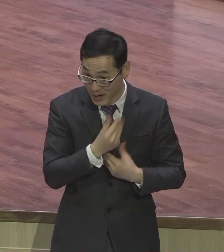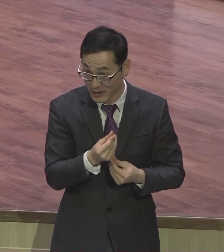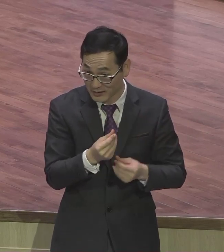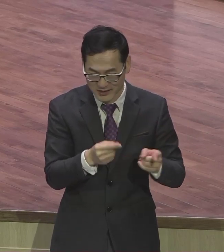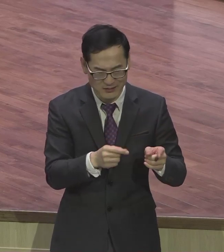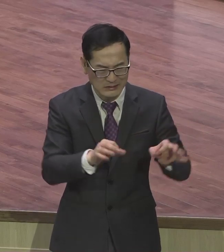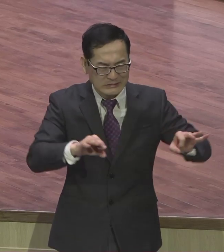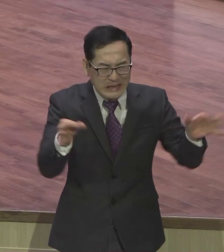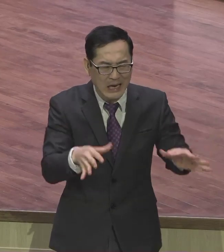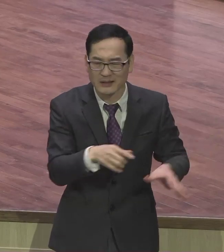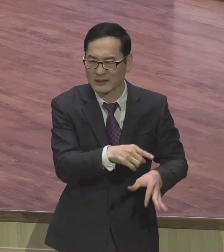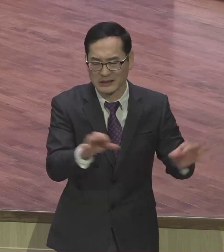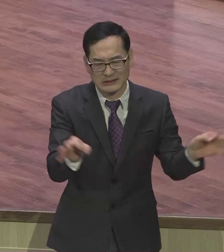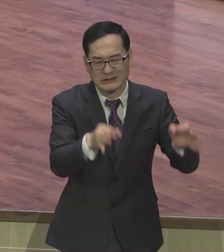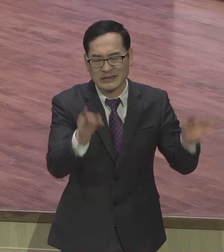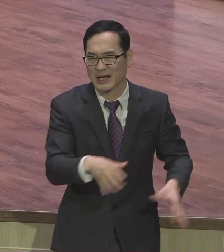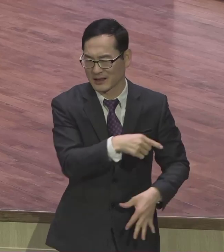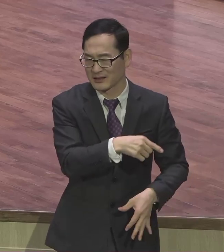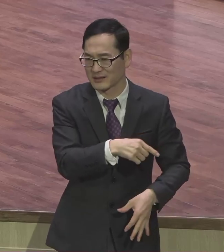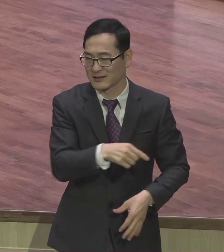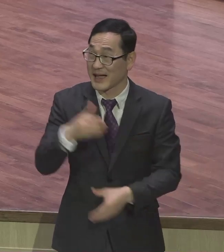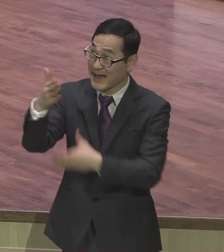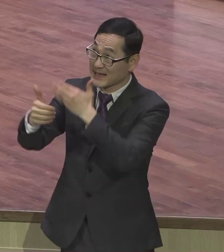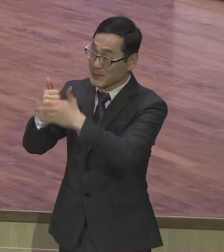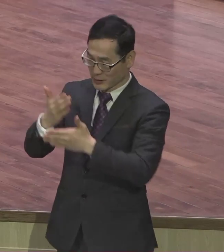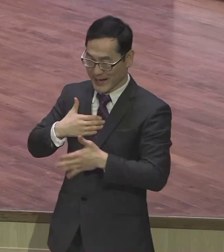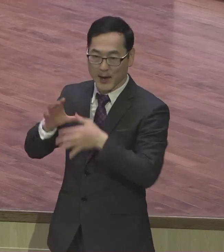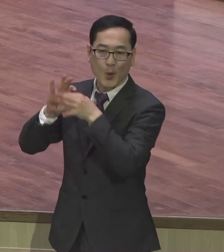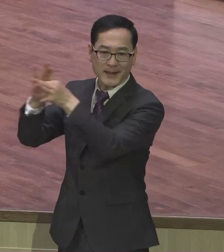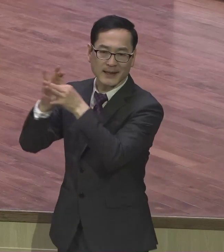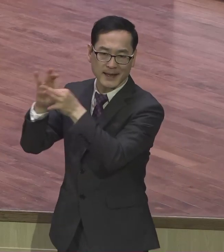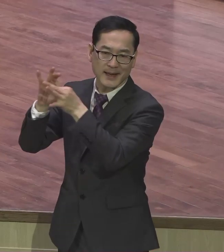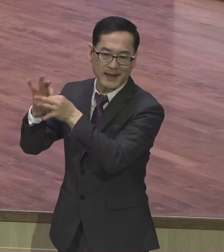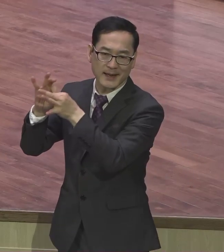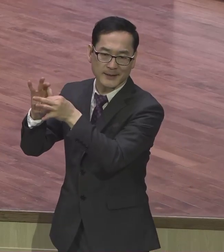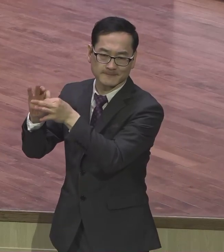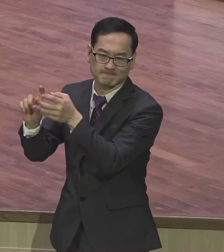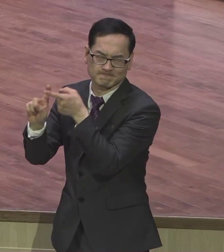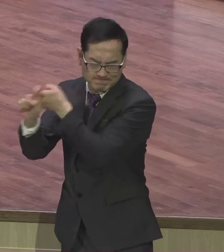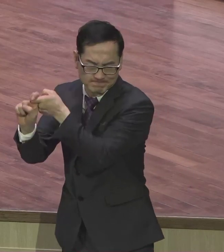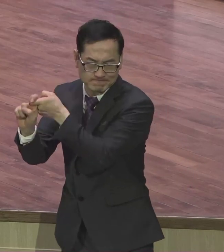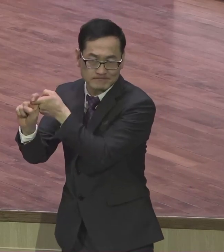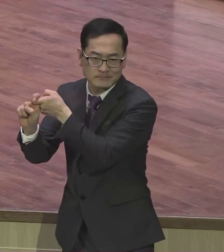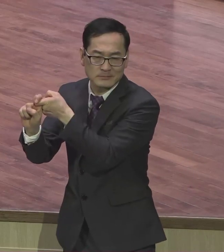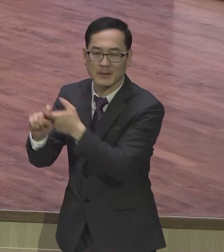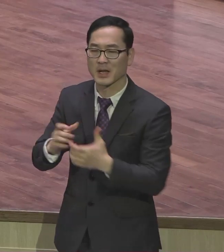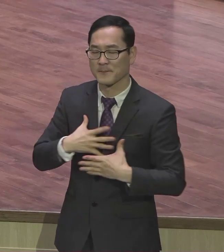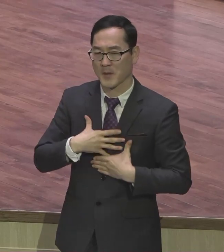하나님 믿으십니까? 눈에 안 보이니까 잘 안 믿어지죠 눈에 잘 안 보이니까